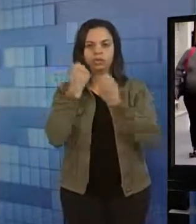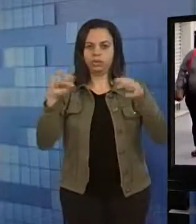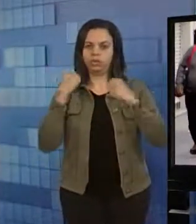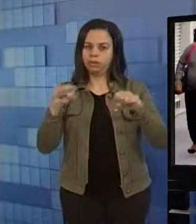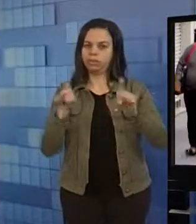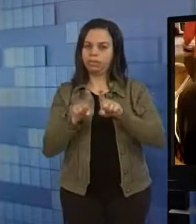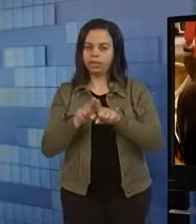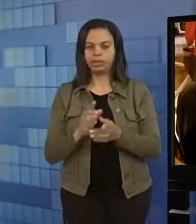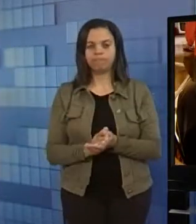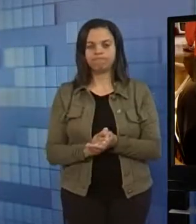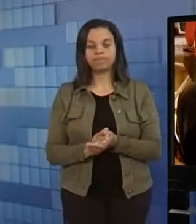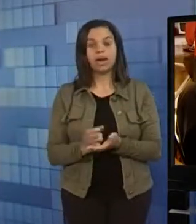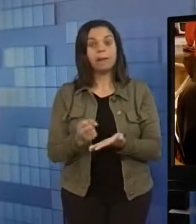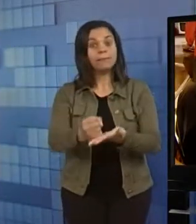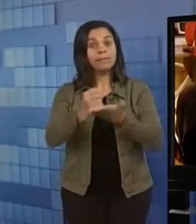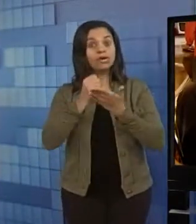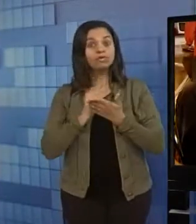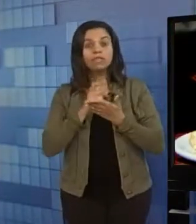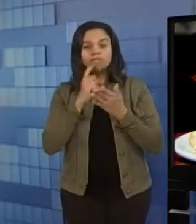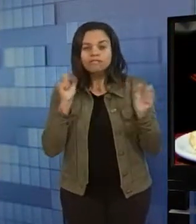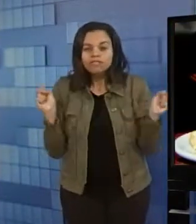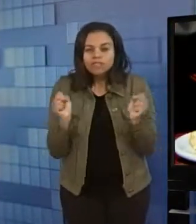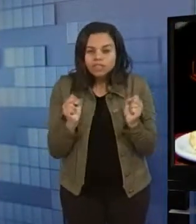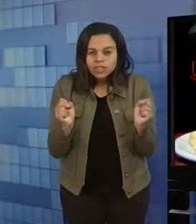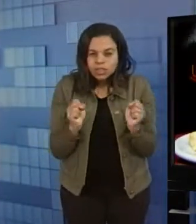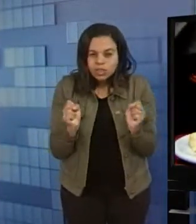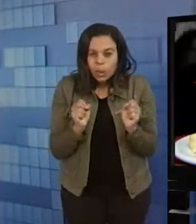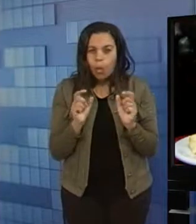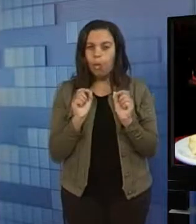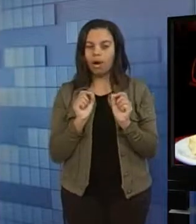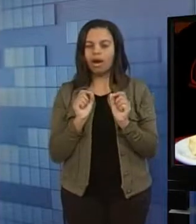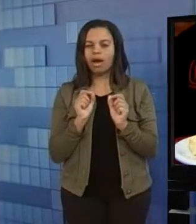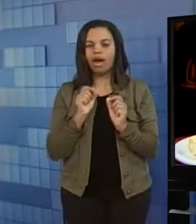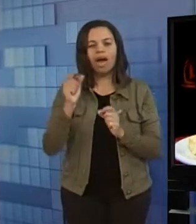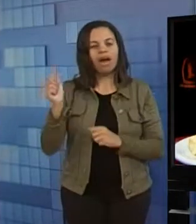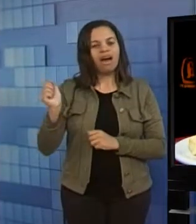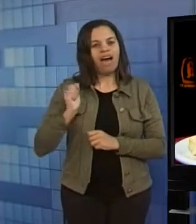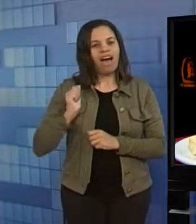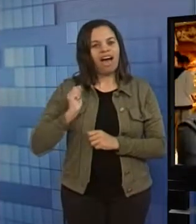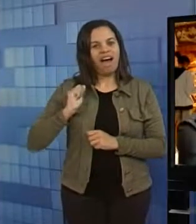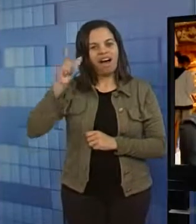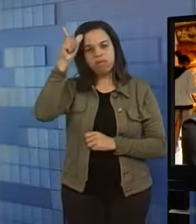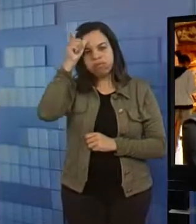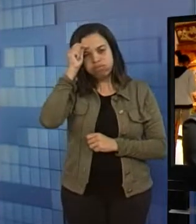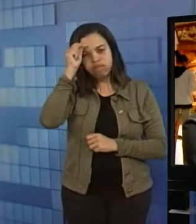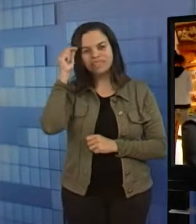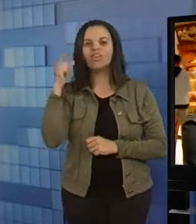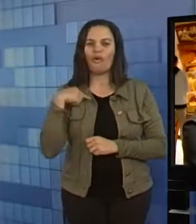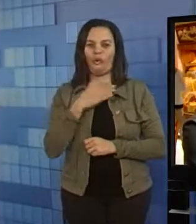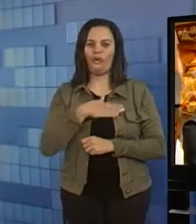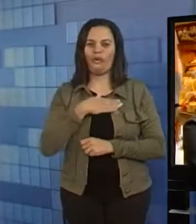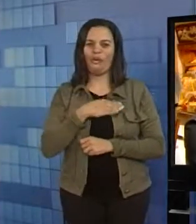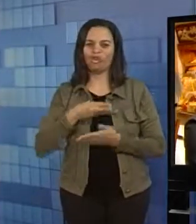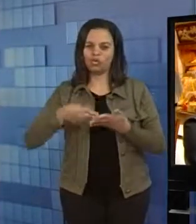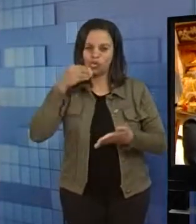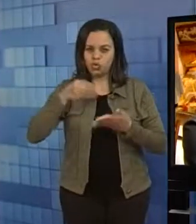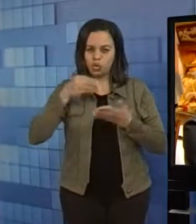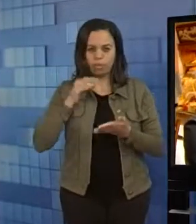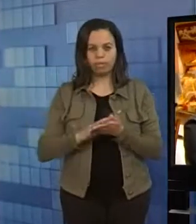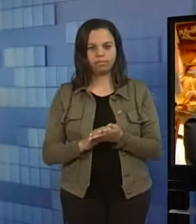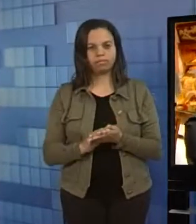a espantar o frio, tem gente que recorre a um bom prato de sopa e bem quente. A gente precisa se